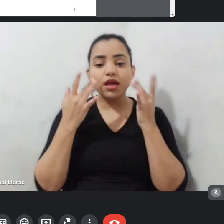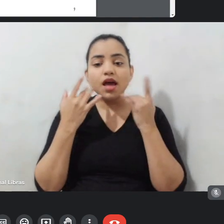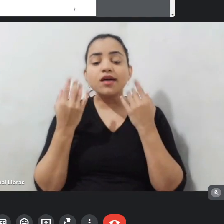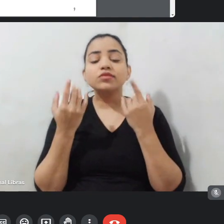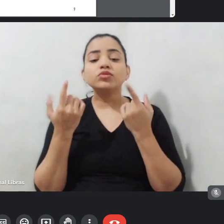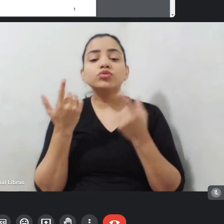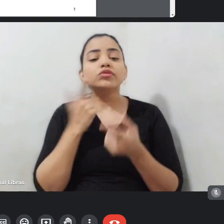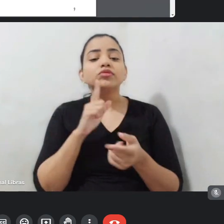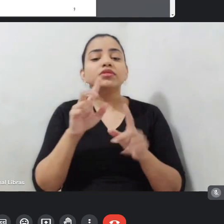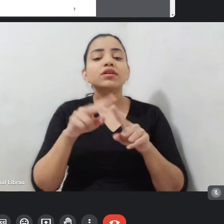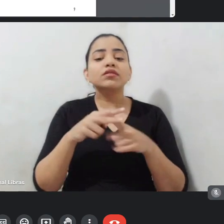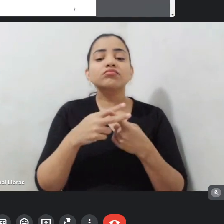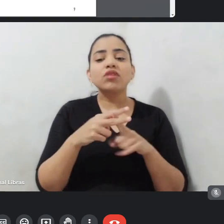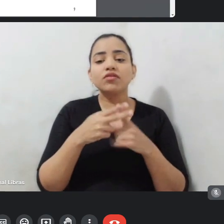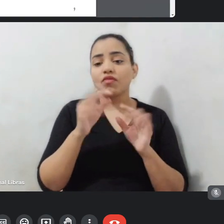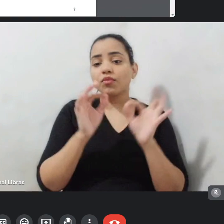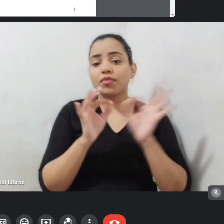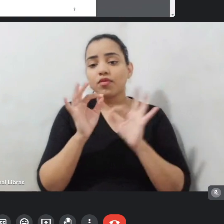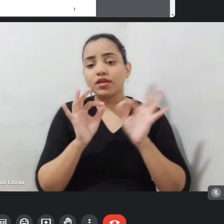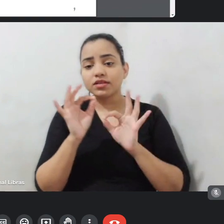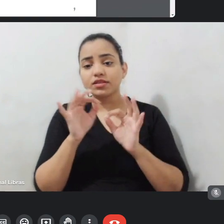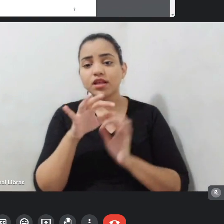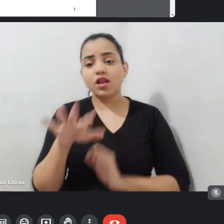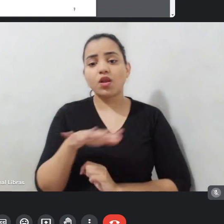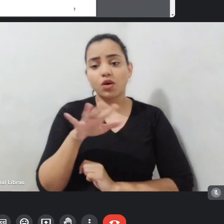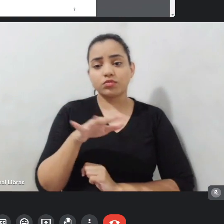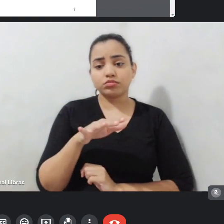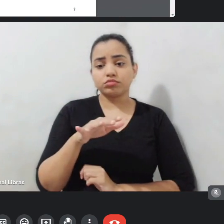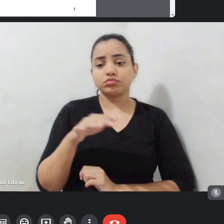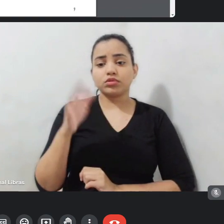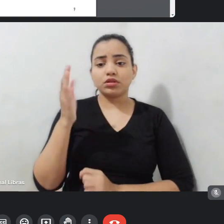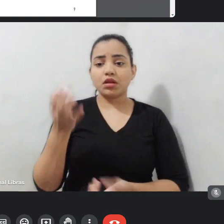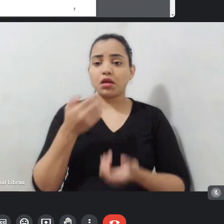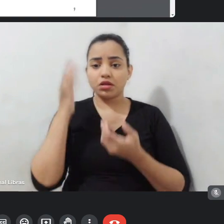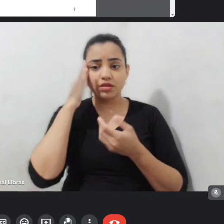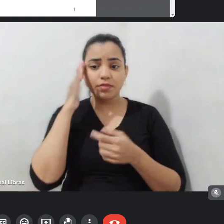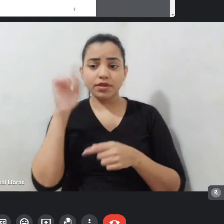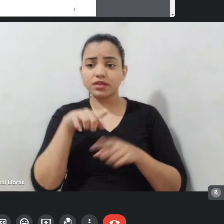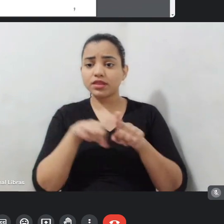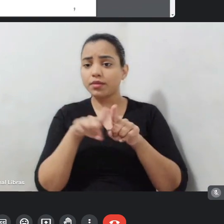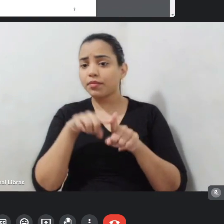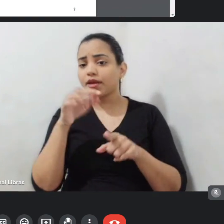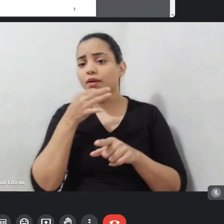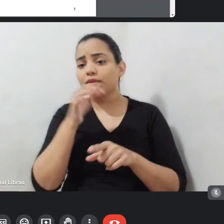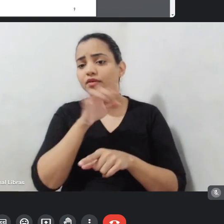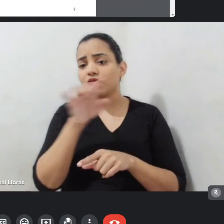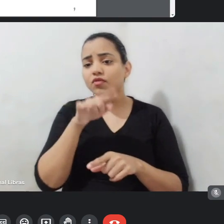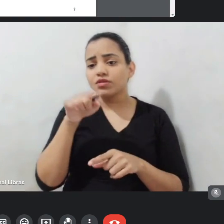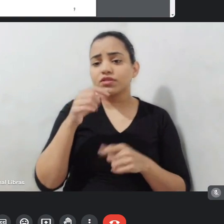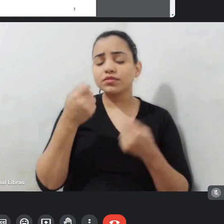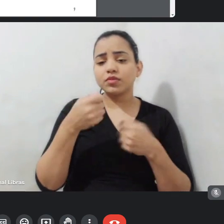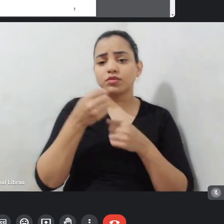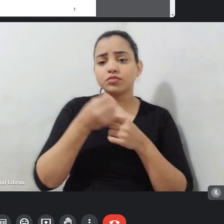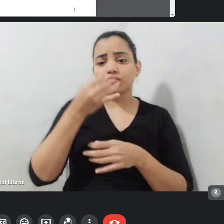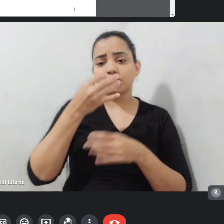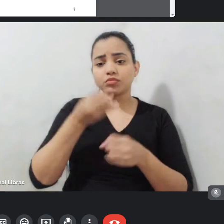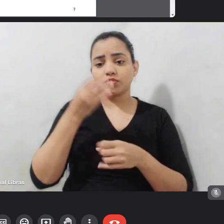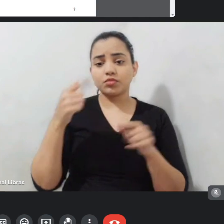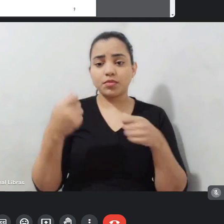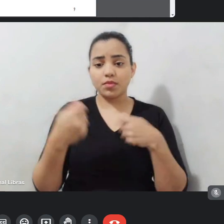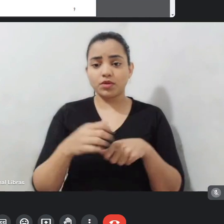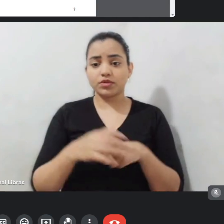é que vocês acham também, saber a opinião, colocar em chat também quem puder opinar sobre isso. Certo?